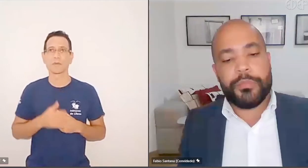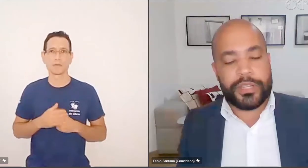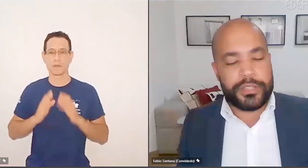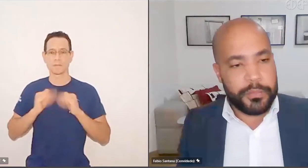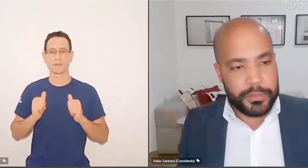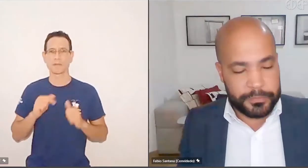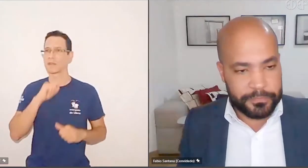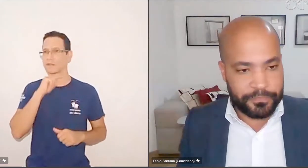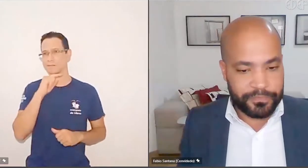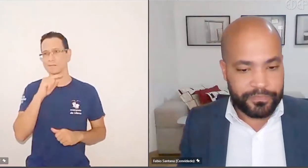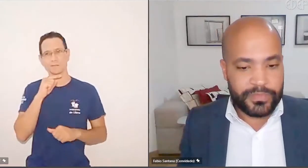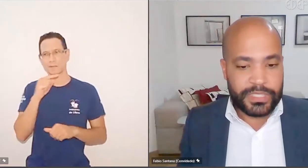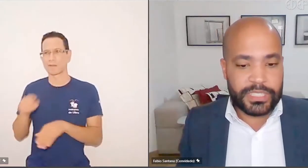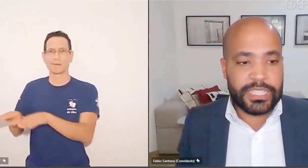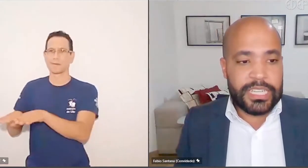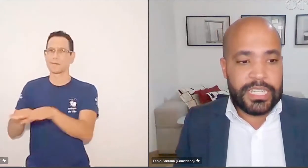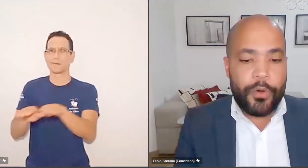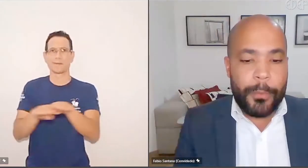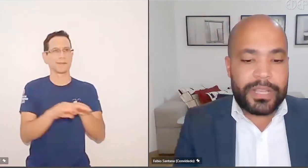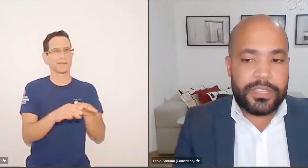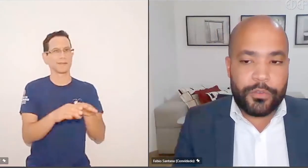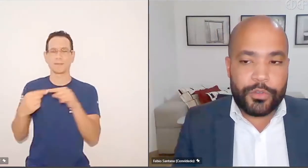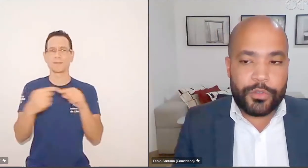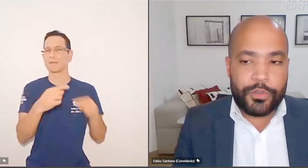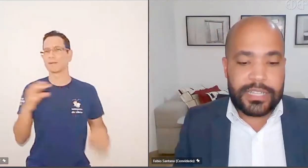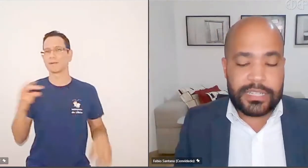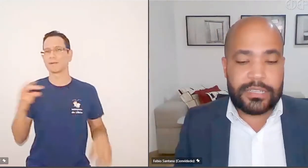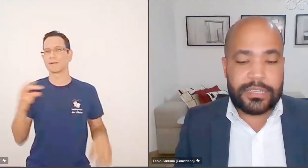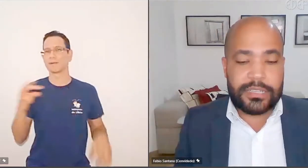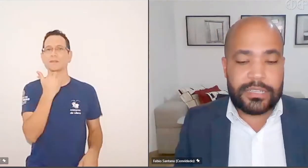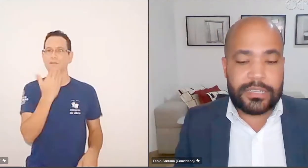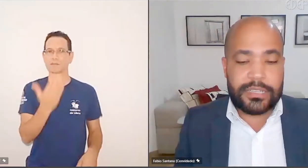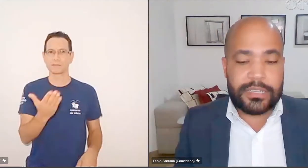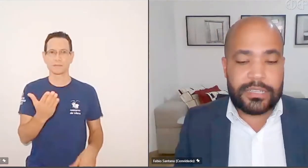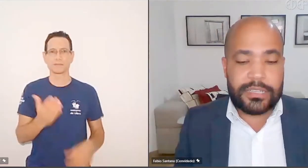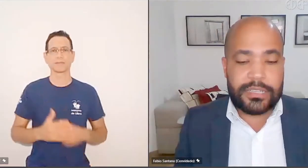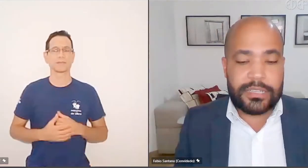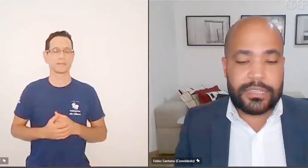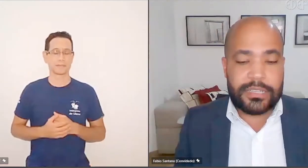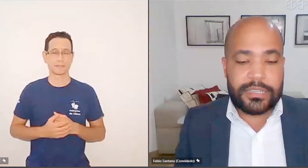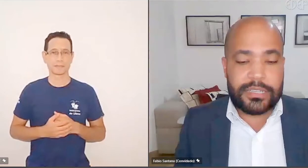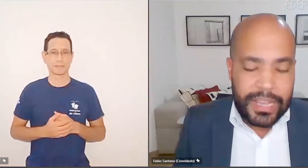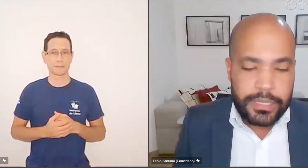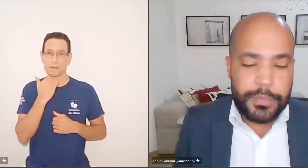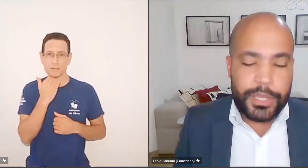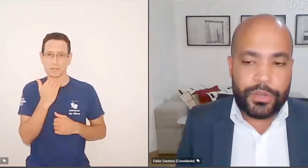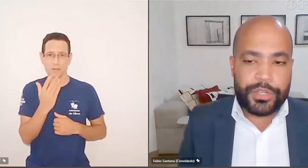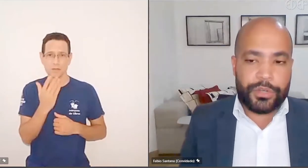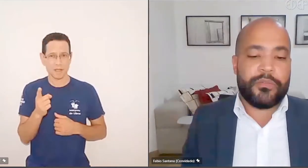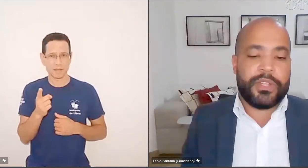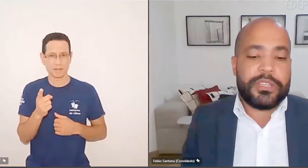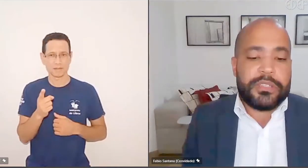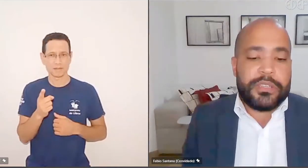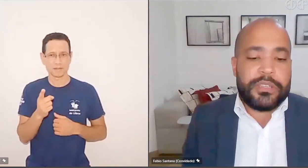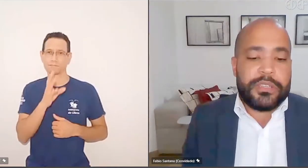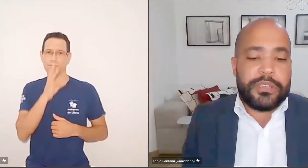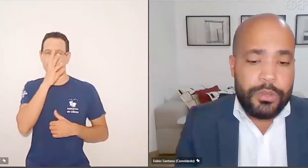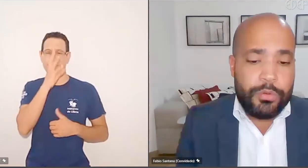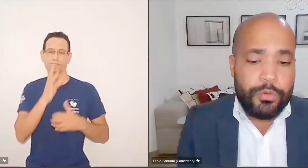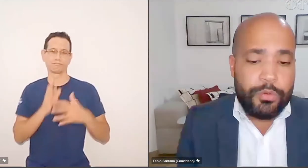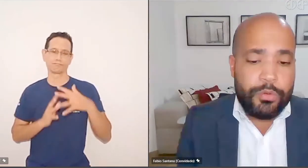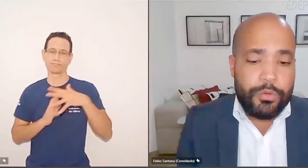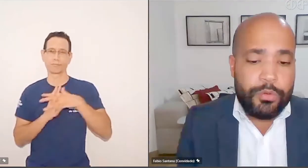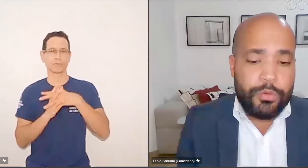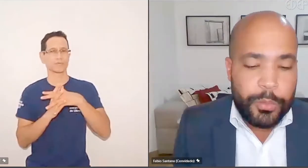de universalização, por exemplo. E se não for passível de universalização, ele viola expressamente o artigo 196